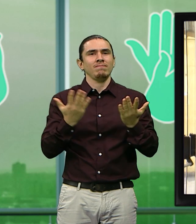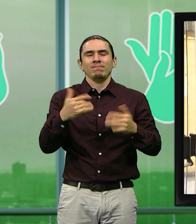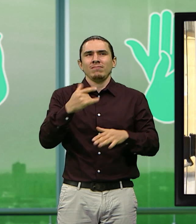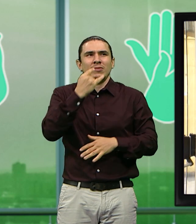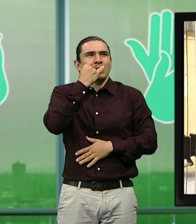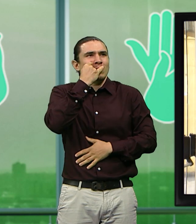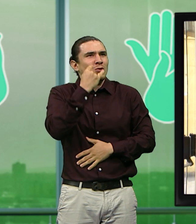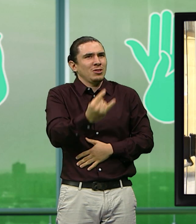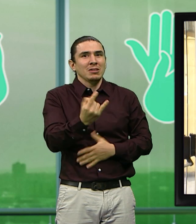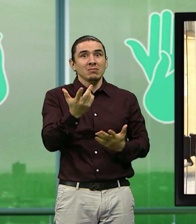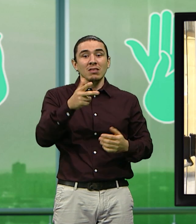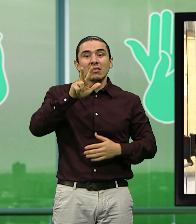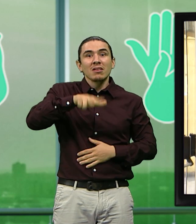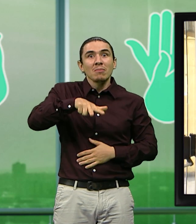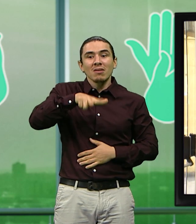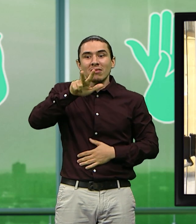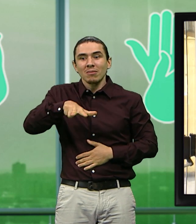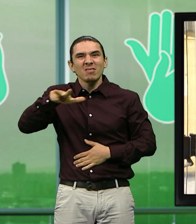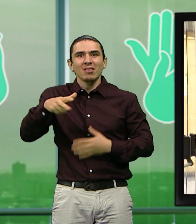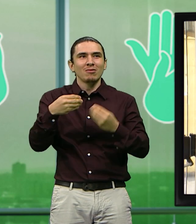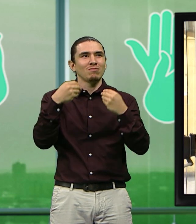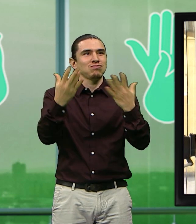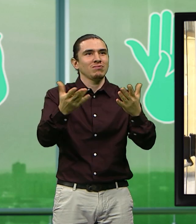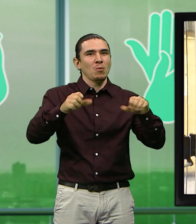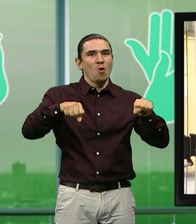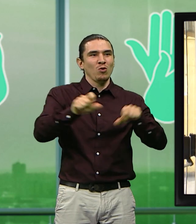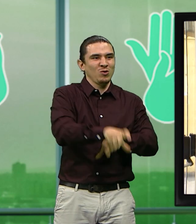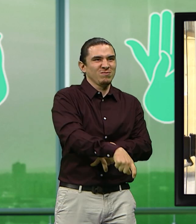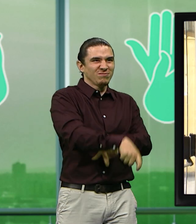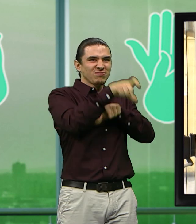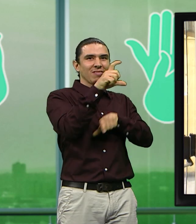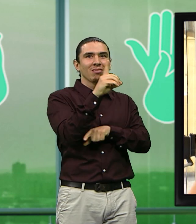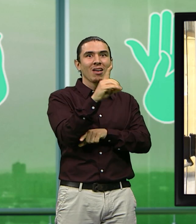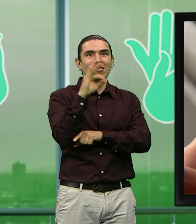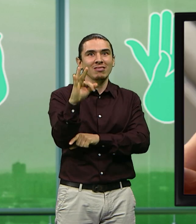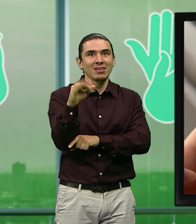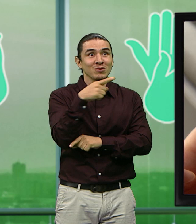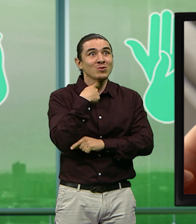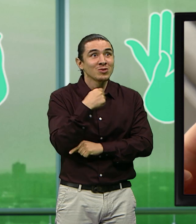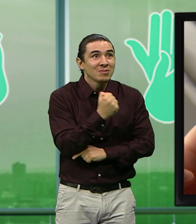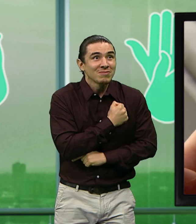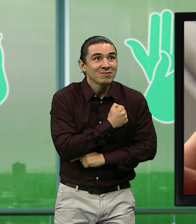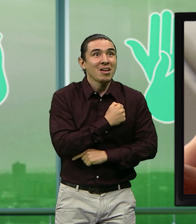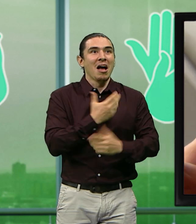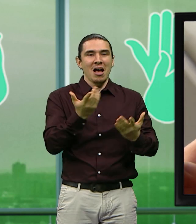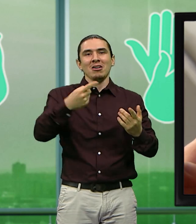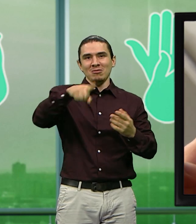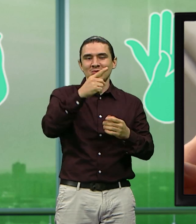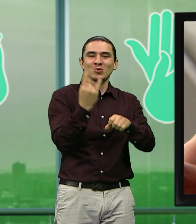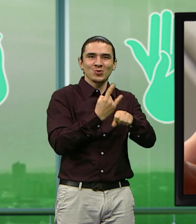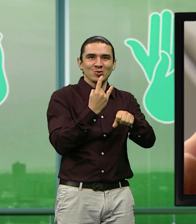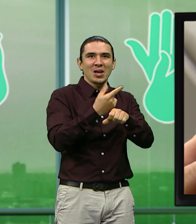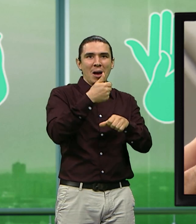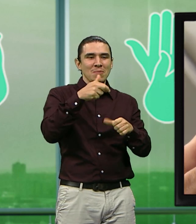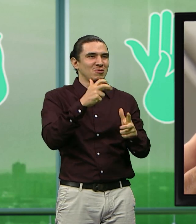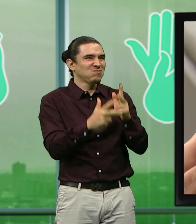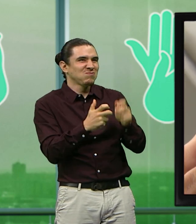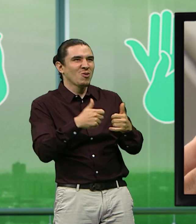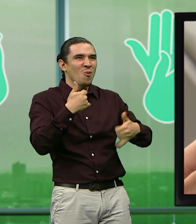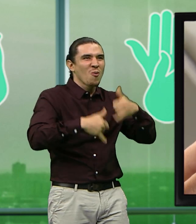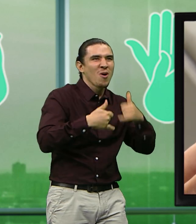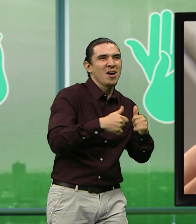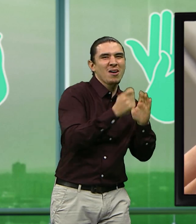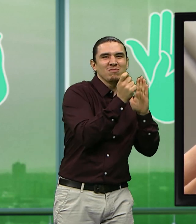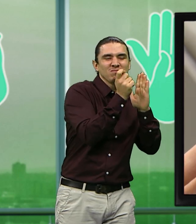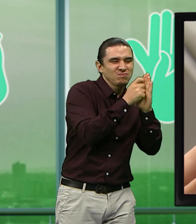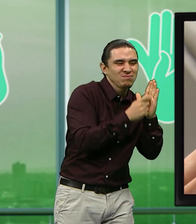una moto cada tres meses, entonces va a ser como muy interesante una DT, pues, engallada. Esta aplicación que para su desarrollo creativo tomó